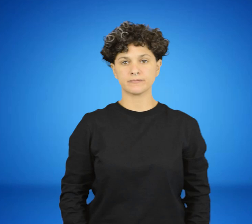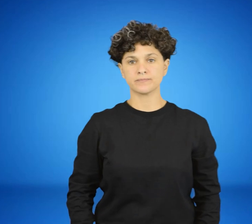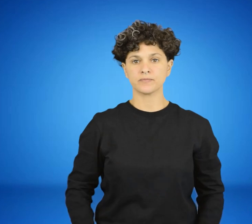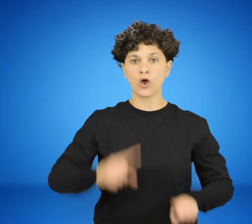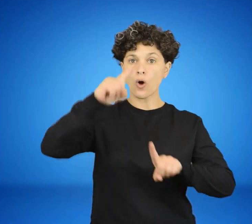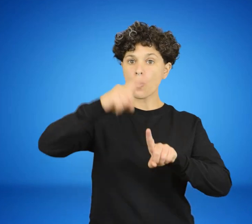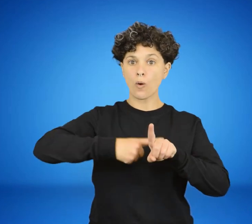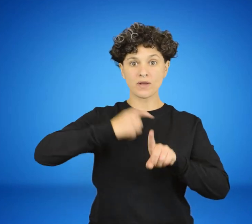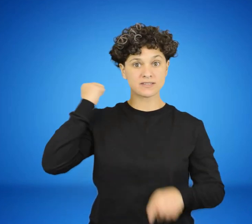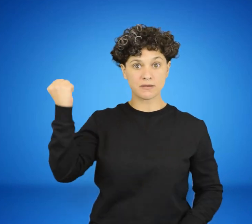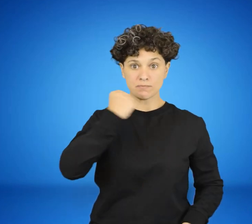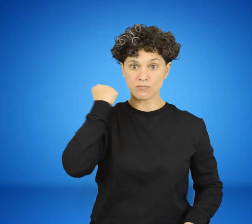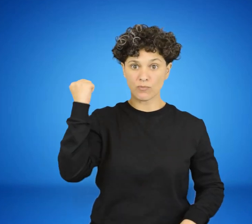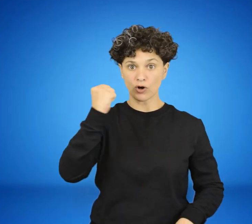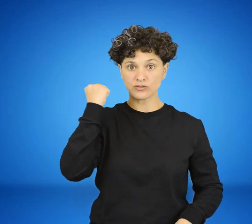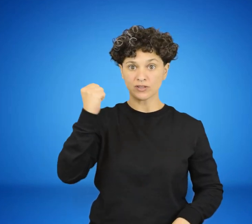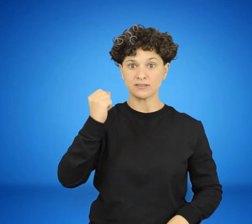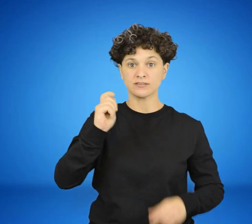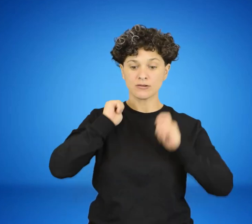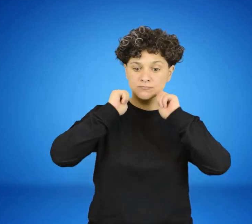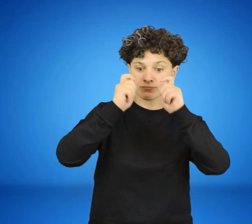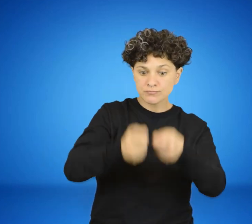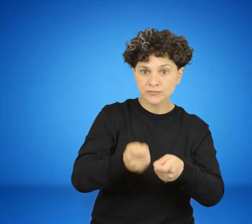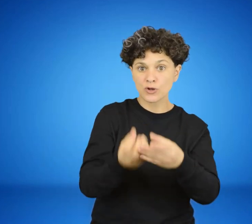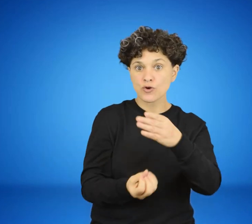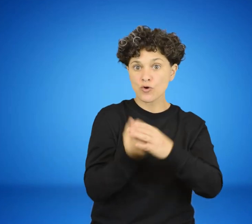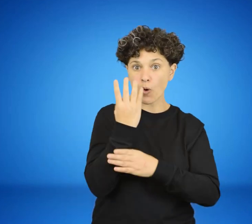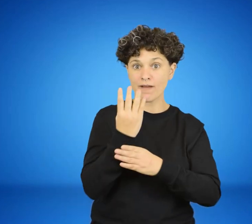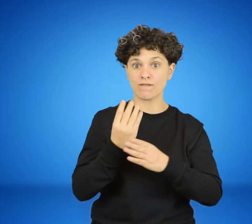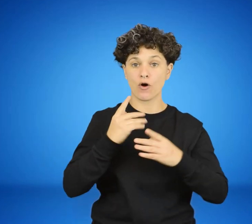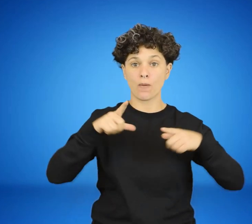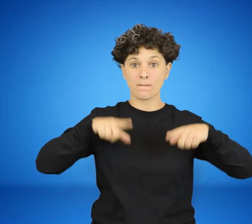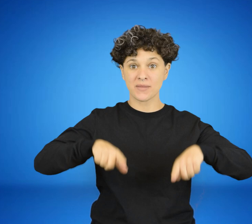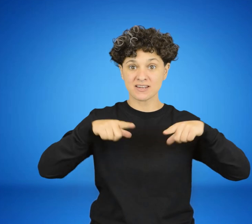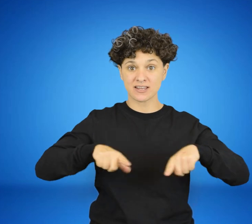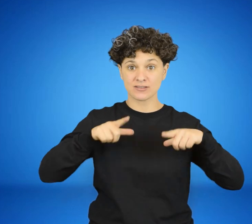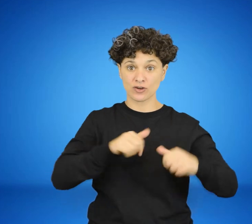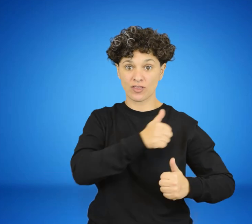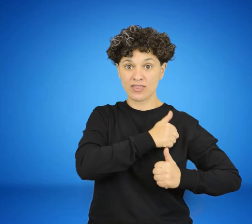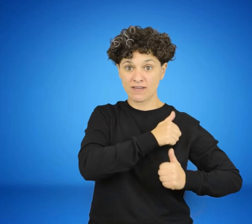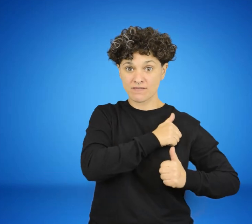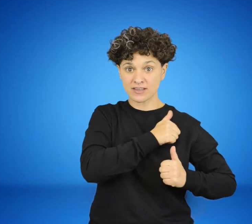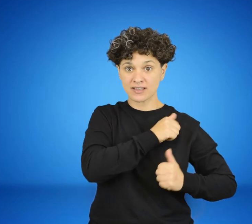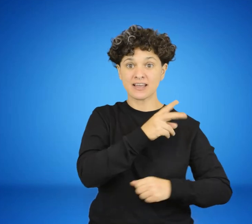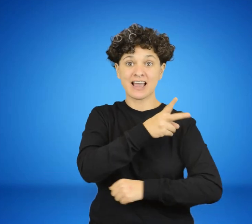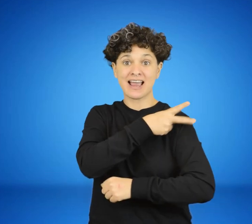Un mes clave. El nombramiento de un nuevo ministro de Defensa, el general Antonio